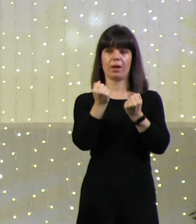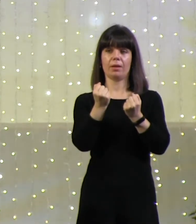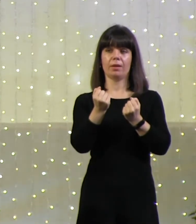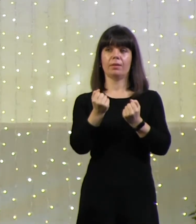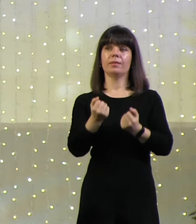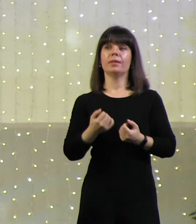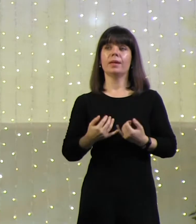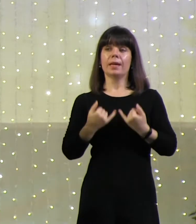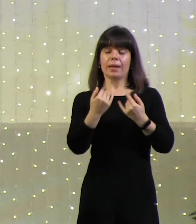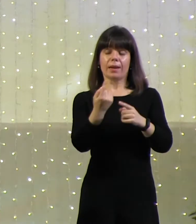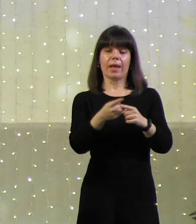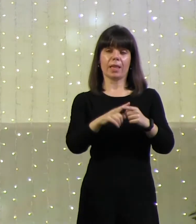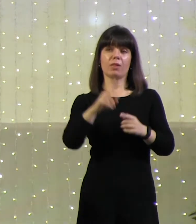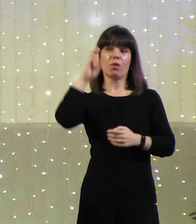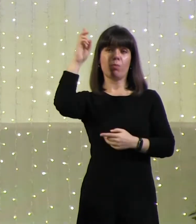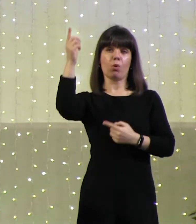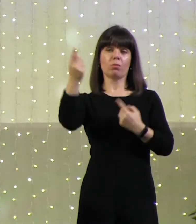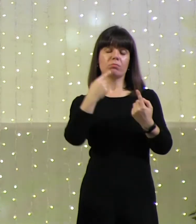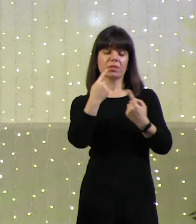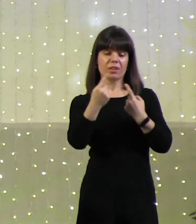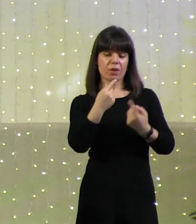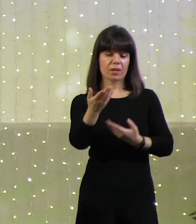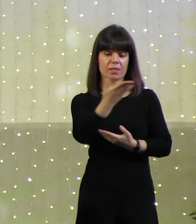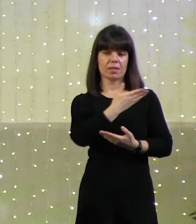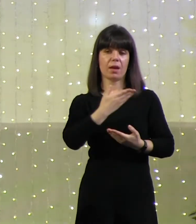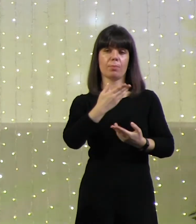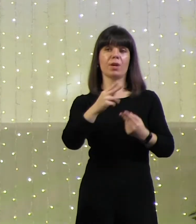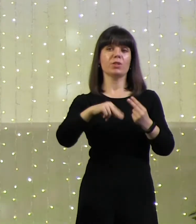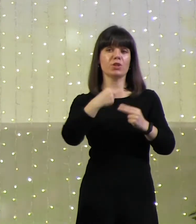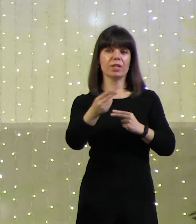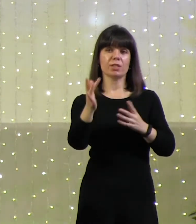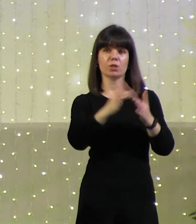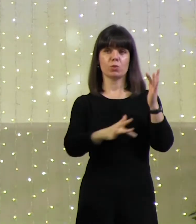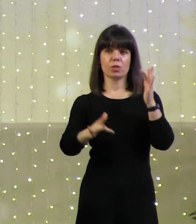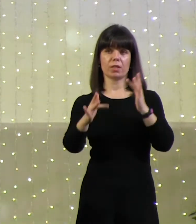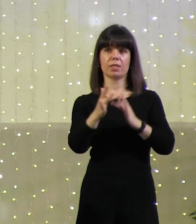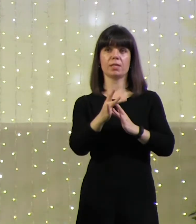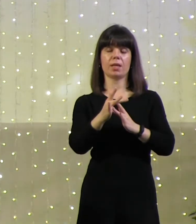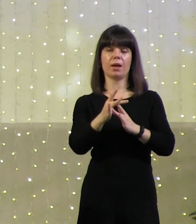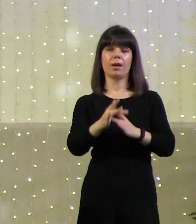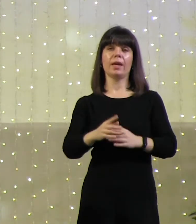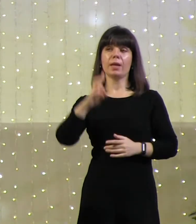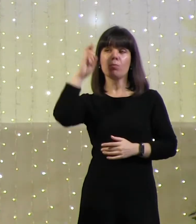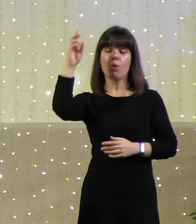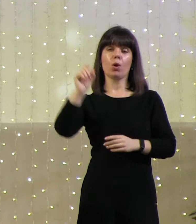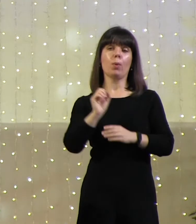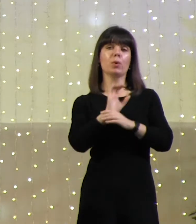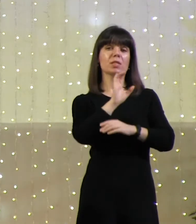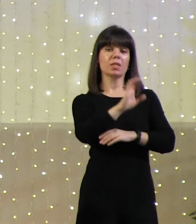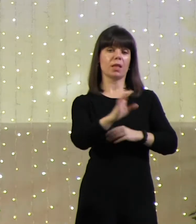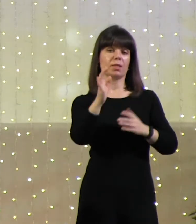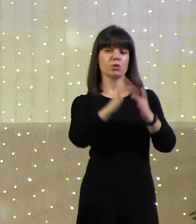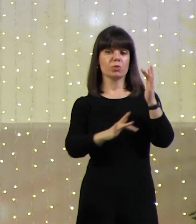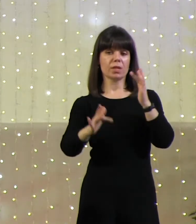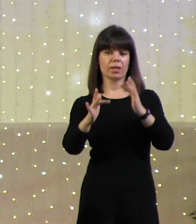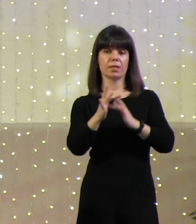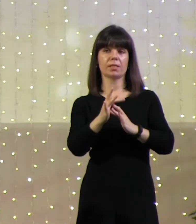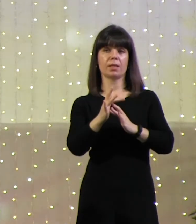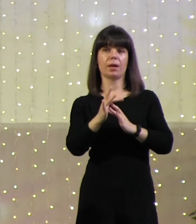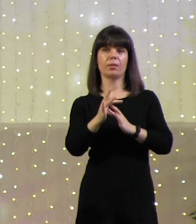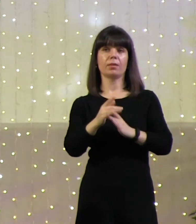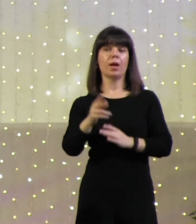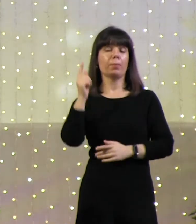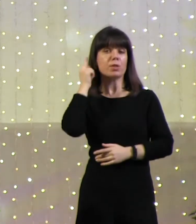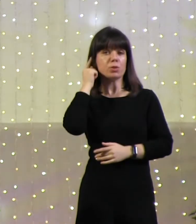Бог разговаривает с нами через Иисуса Христа. Вот для чего Бог послал Иисуса Христа. Послушайте, вслушайтесь,